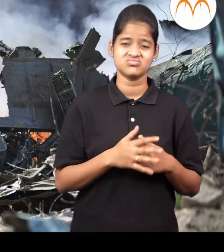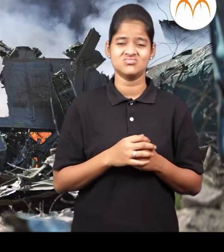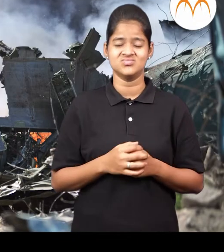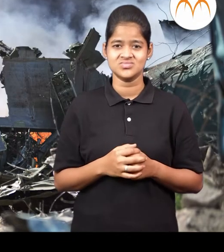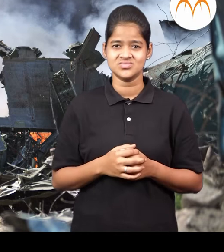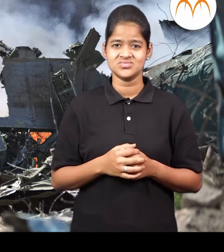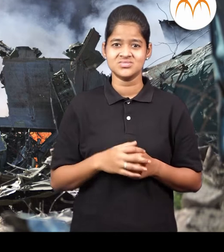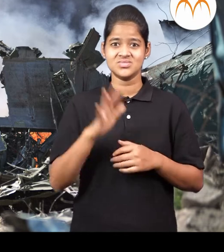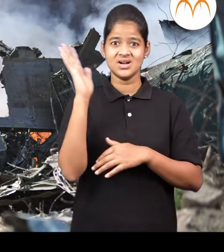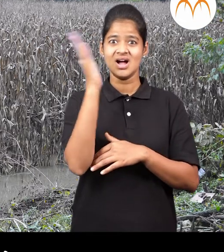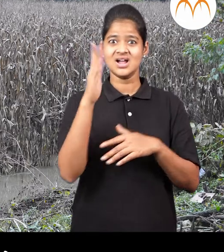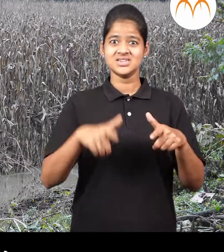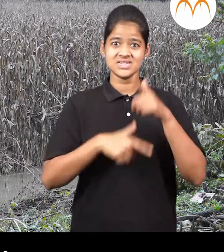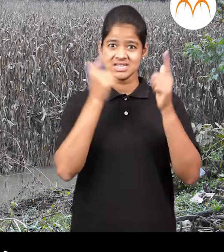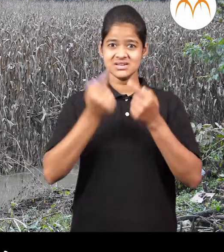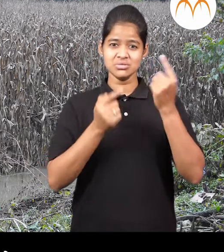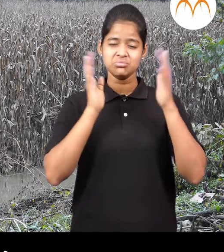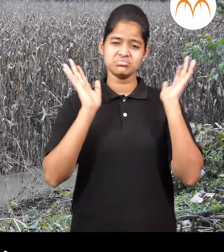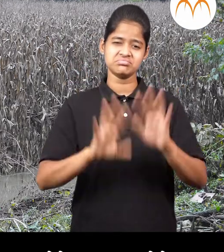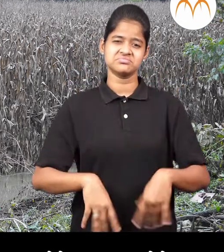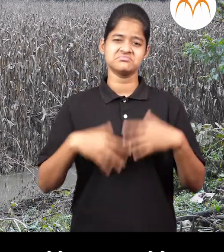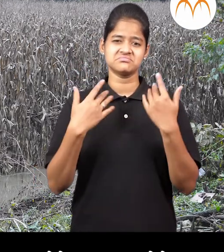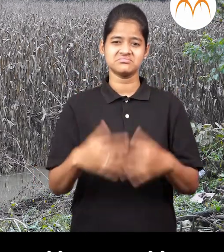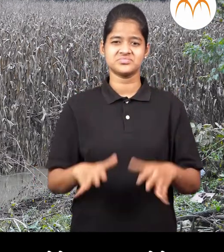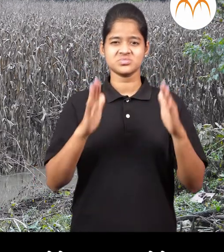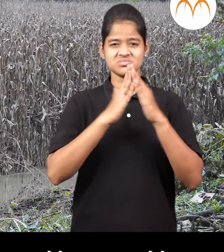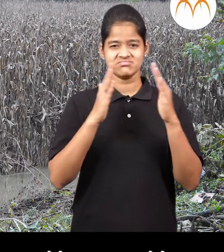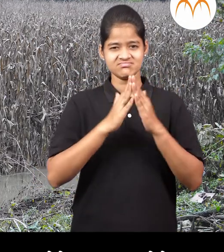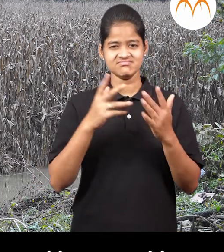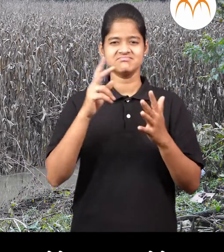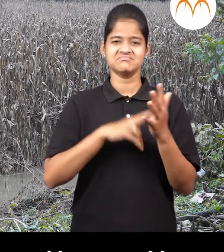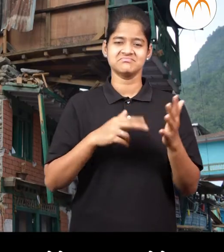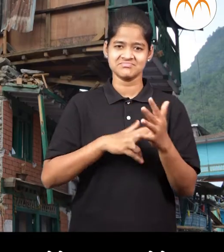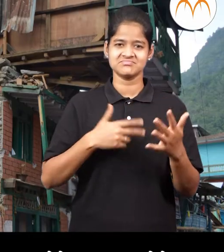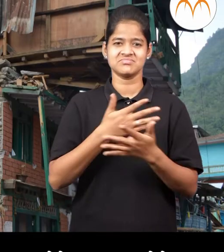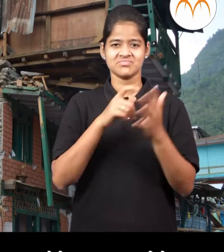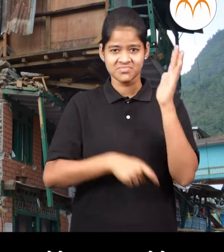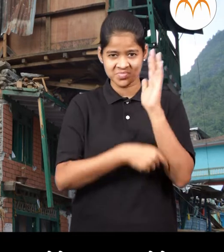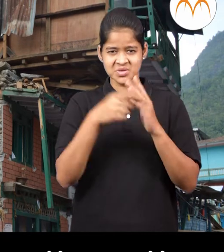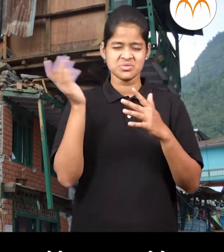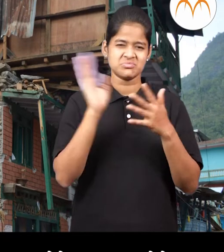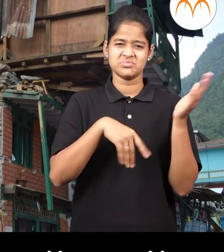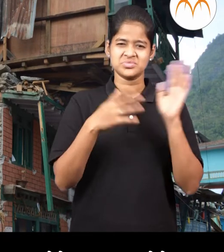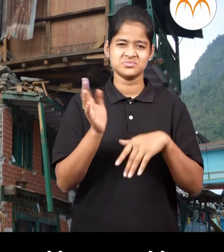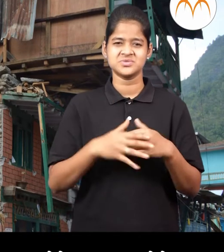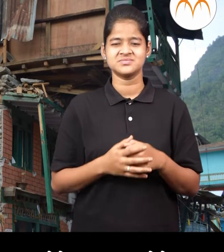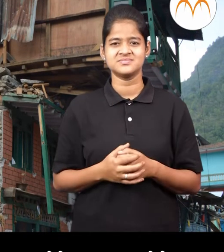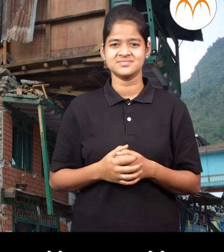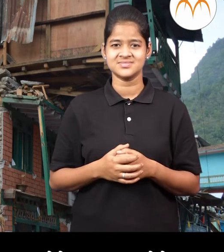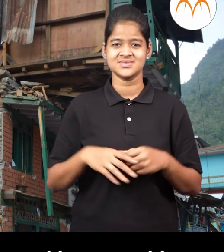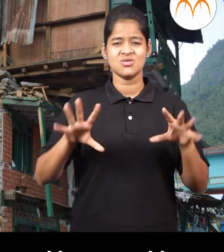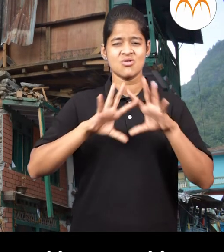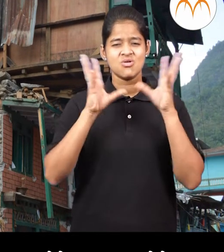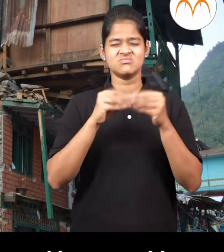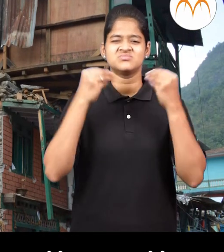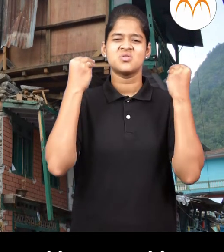मुखी पड़तात पिकांचा नाश होतो मालमत्तेचे मंजेच घरांचे, शेतांचे, इमारतीनचे,